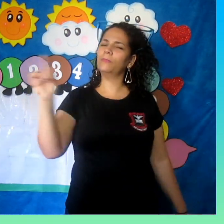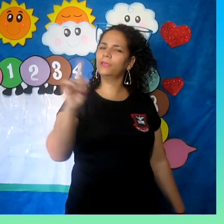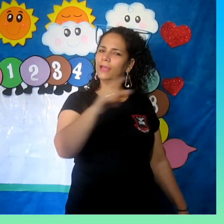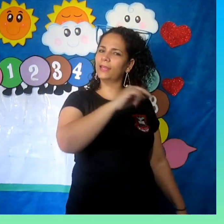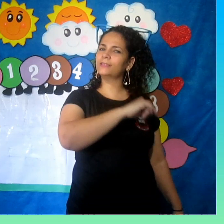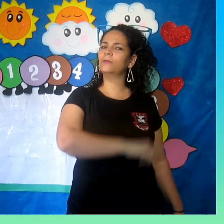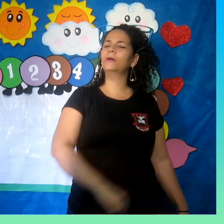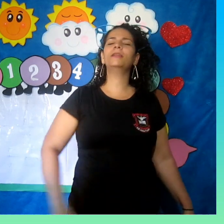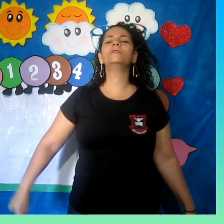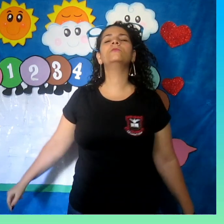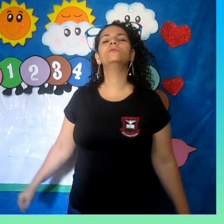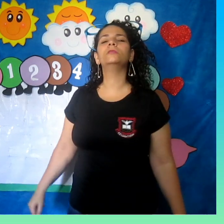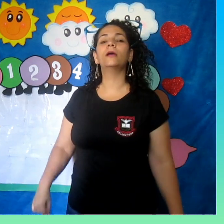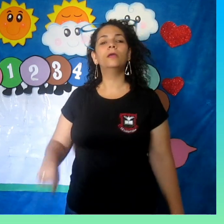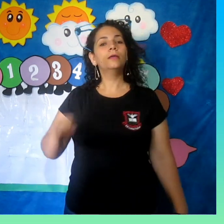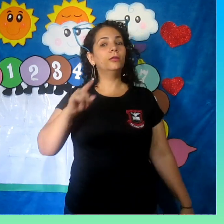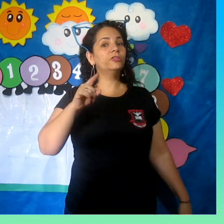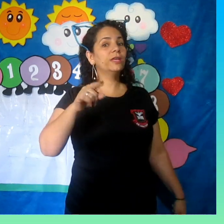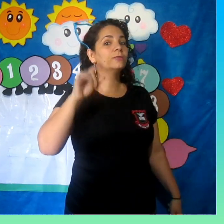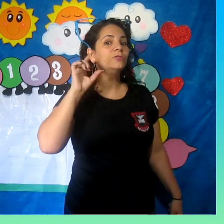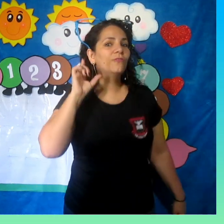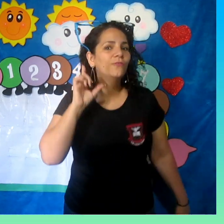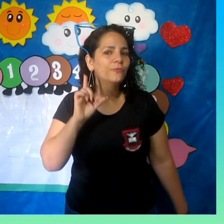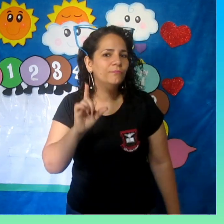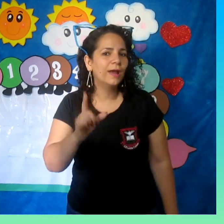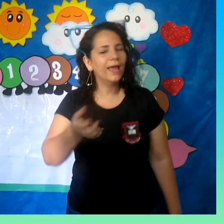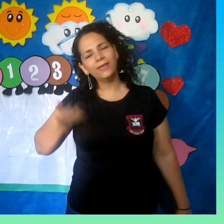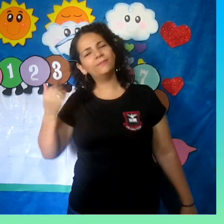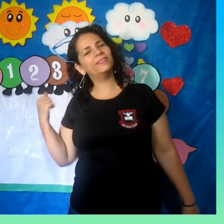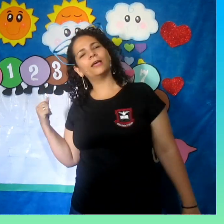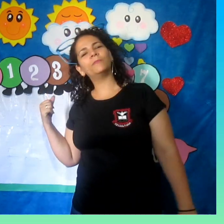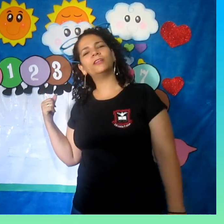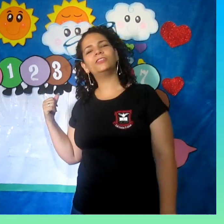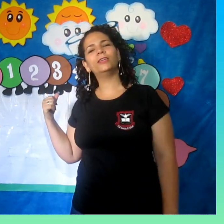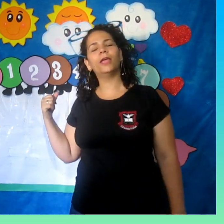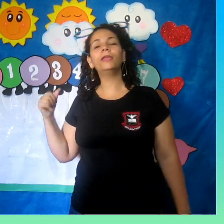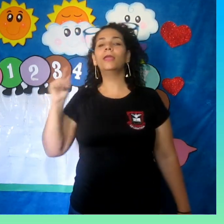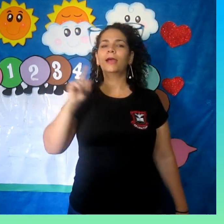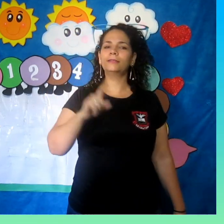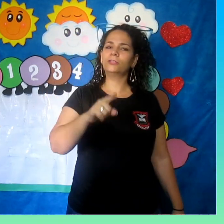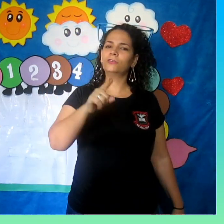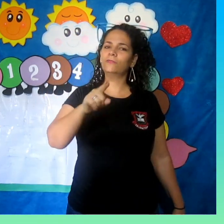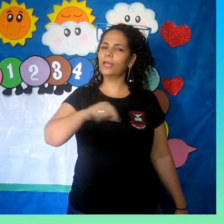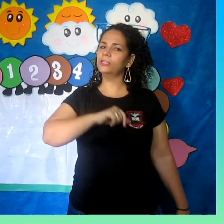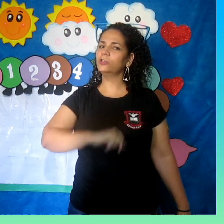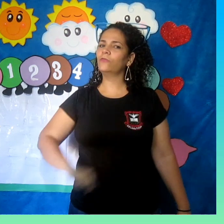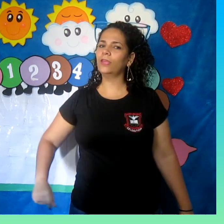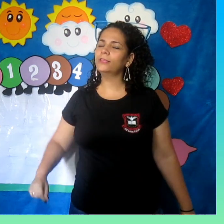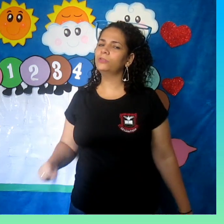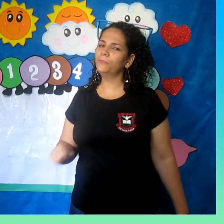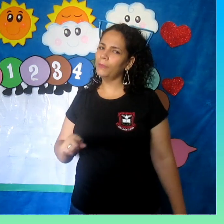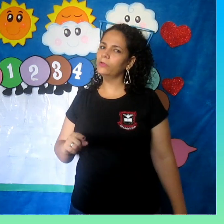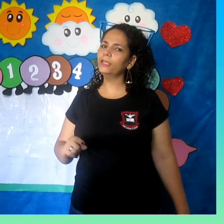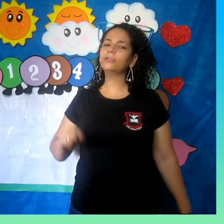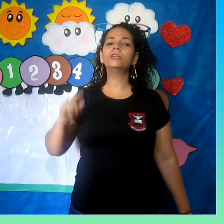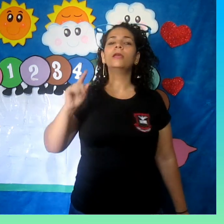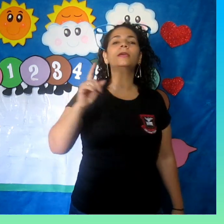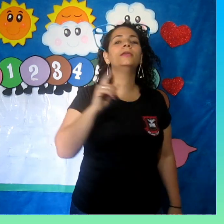brincar a semana toda Não esqueçam de filmar e mandar pra tia, hein? As atividades feitas, bem bonitas E